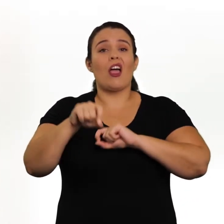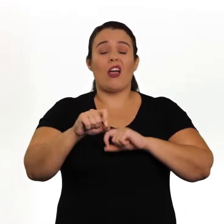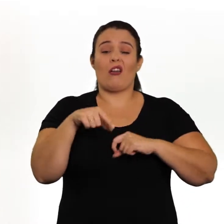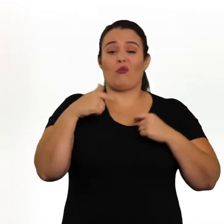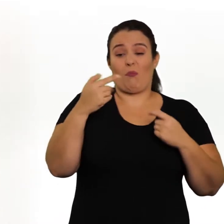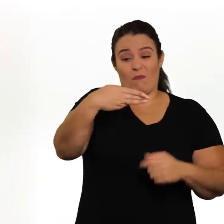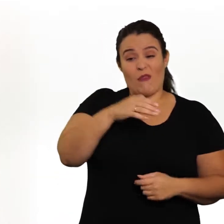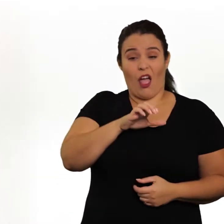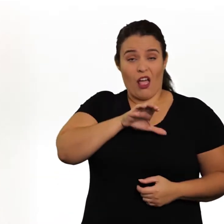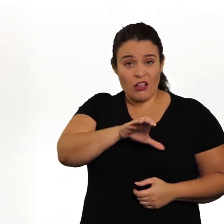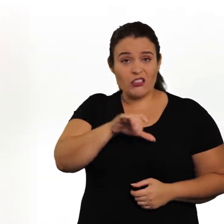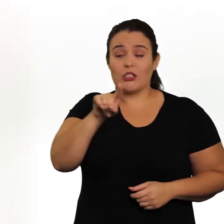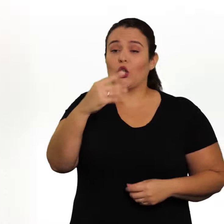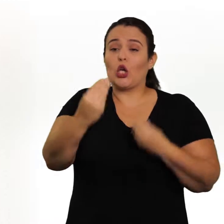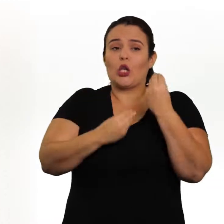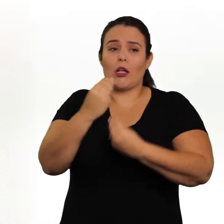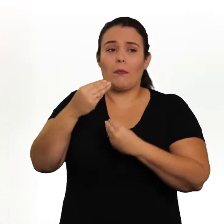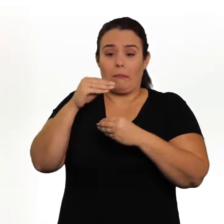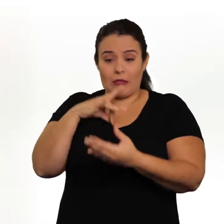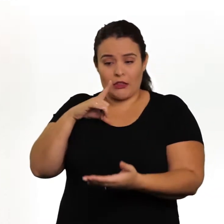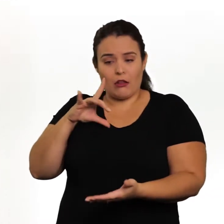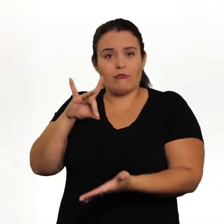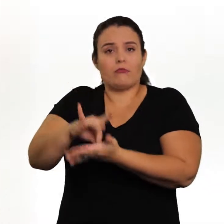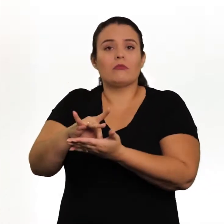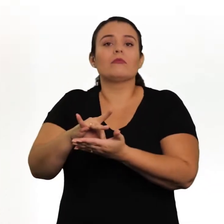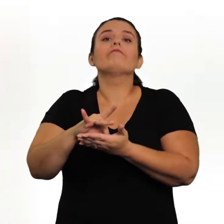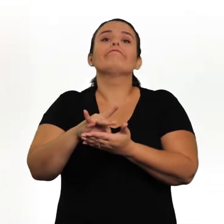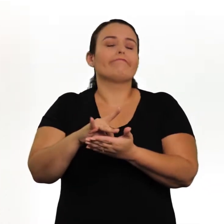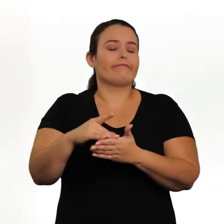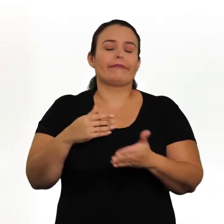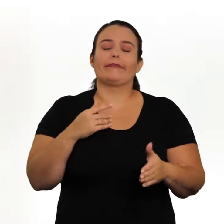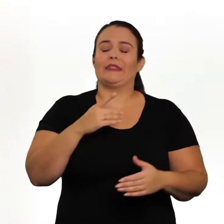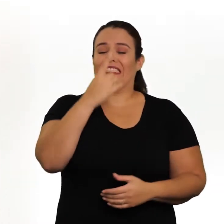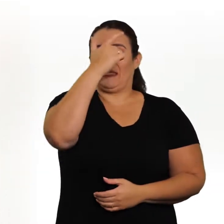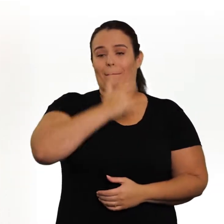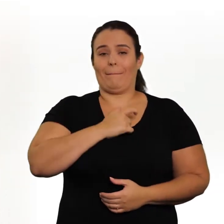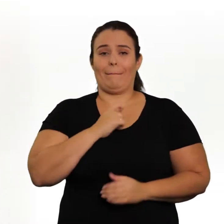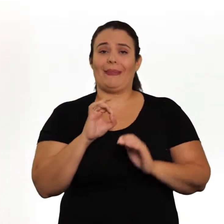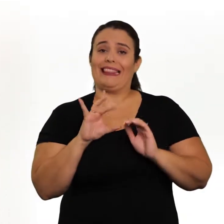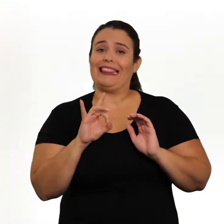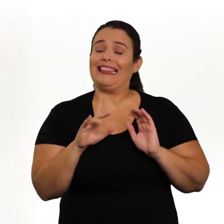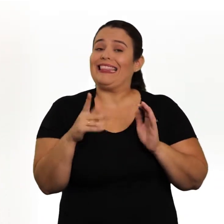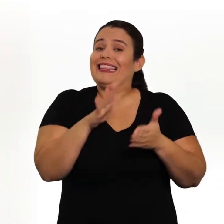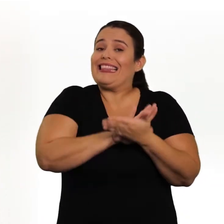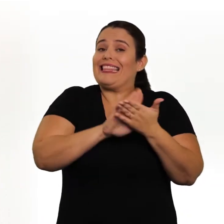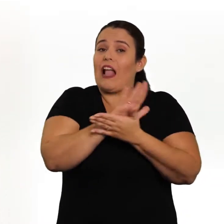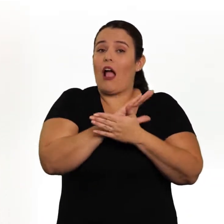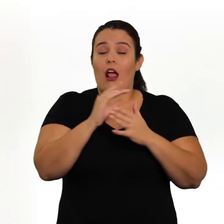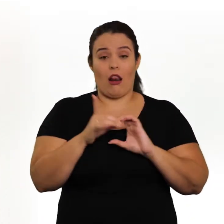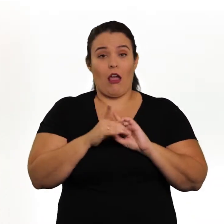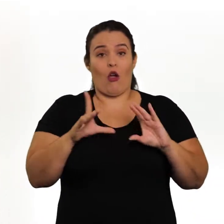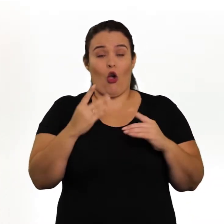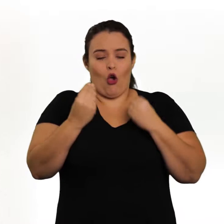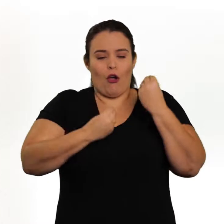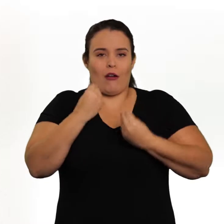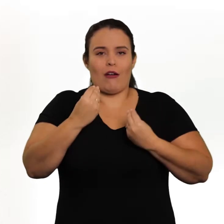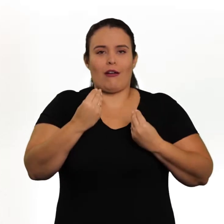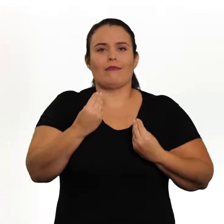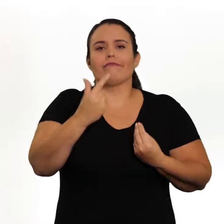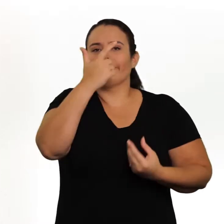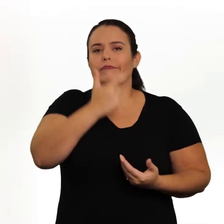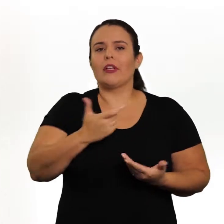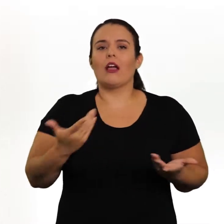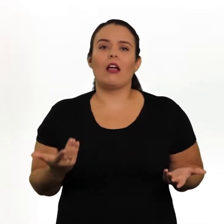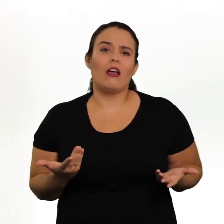decisão monocrática do MEC quanto à sua composição e, a partir disso, sem qualquer independência e legitimidade como espaço de